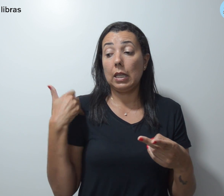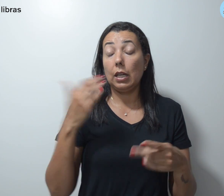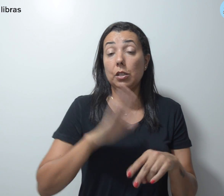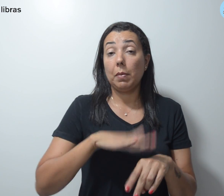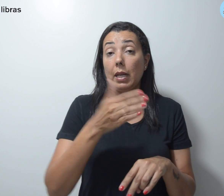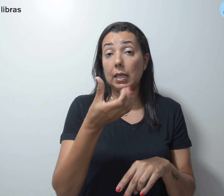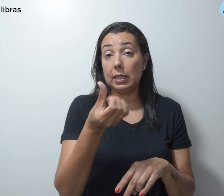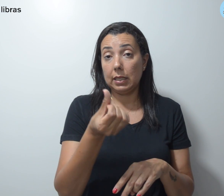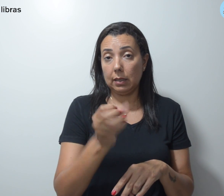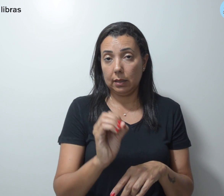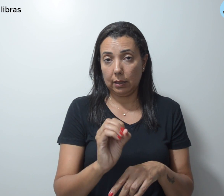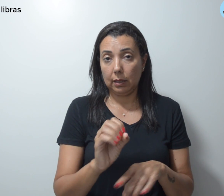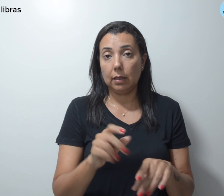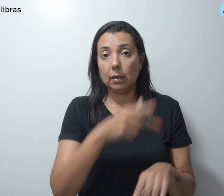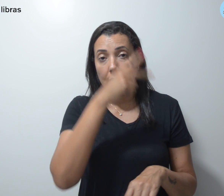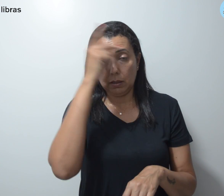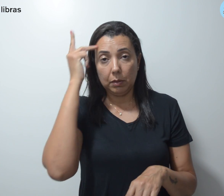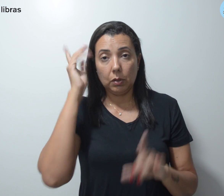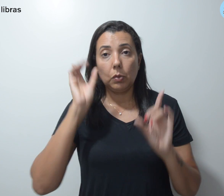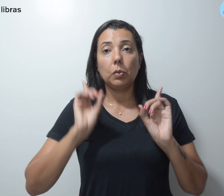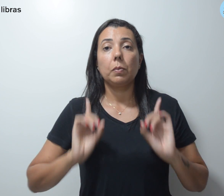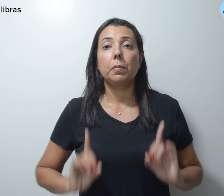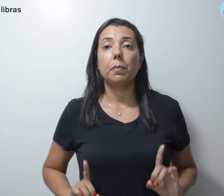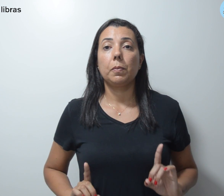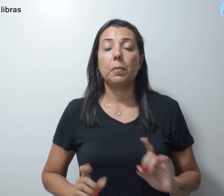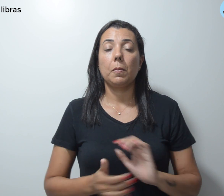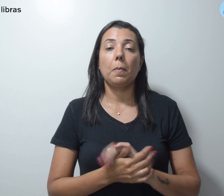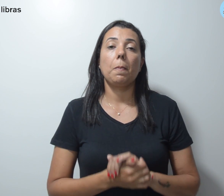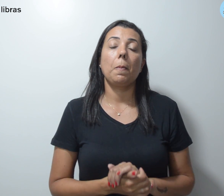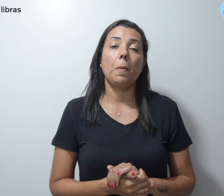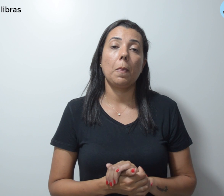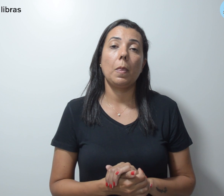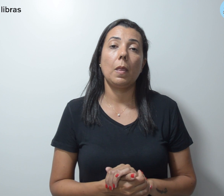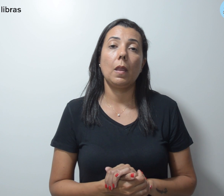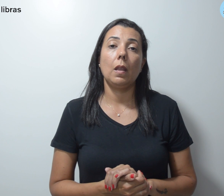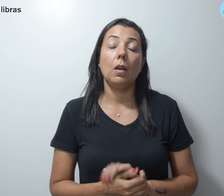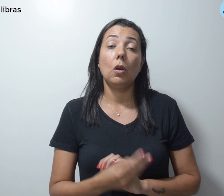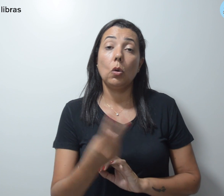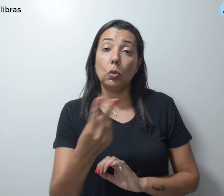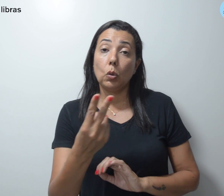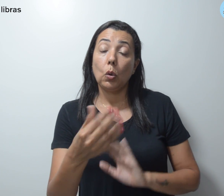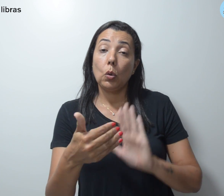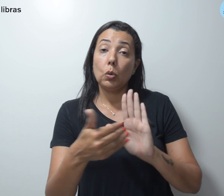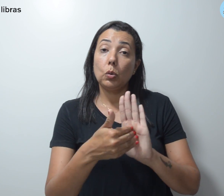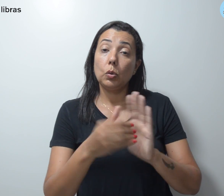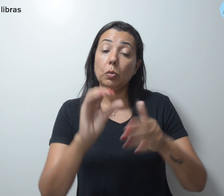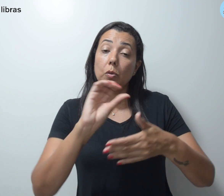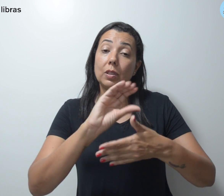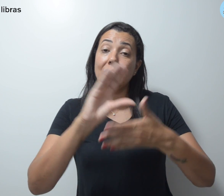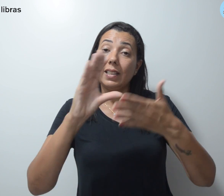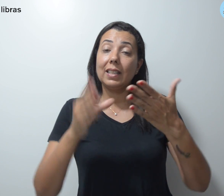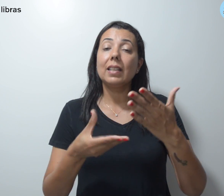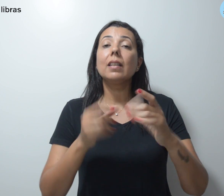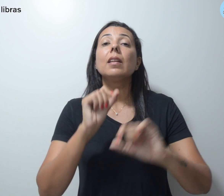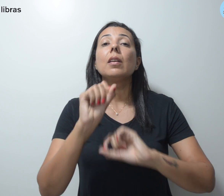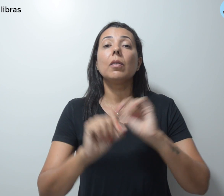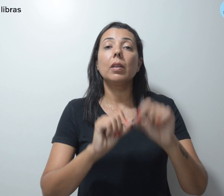anos e pessoas com deficiência. Os dois últimos critérios são ordem